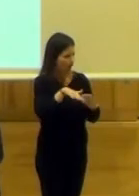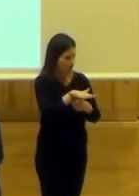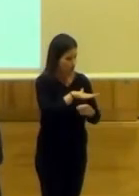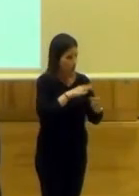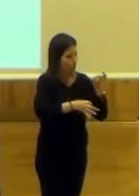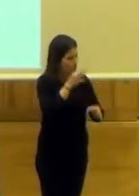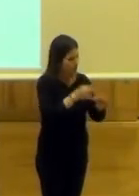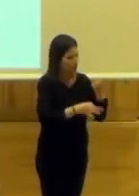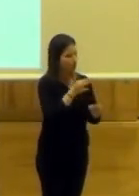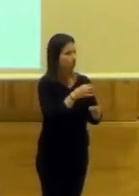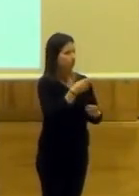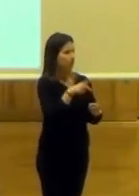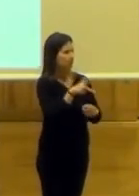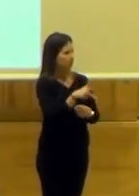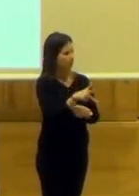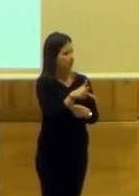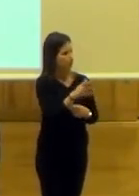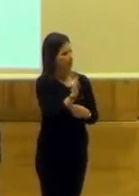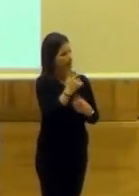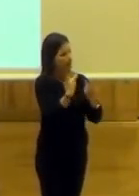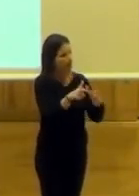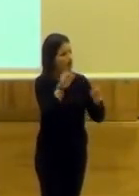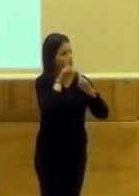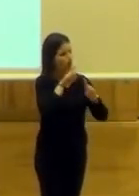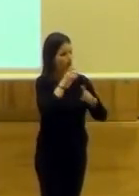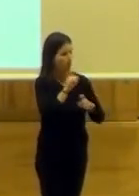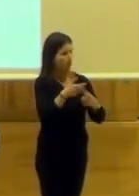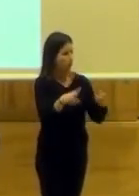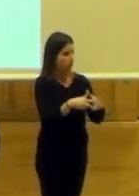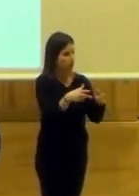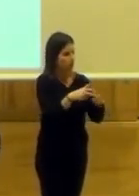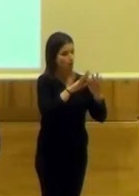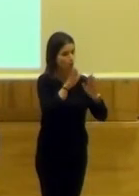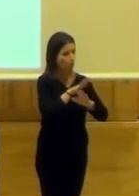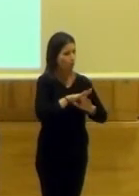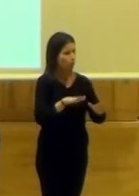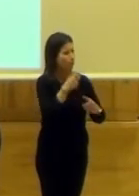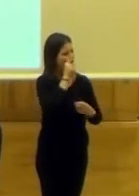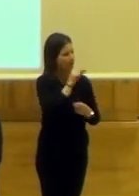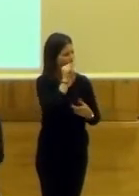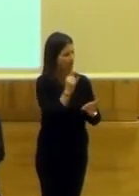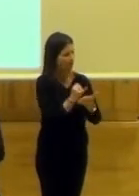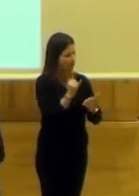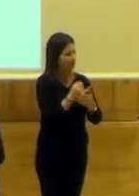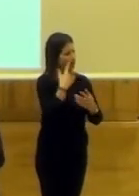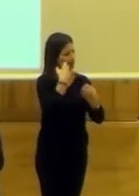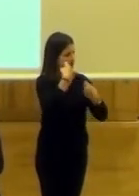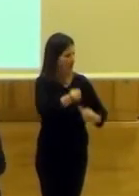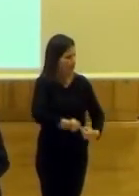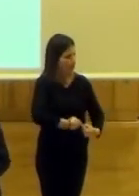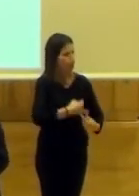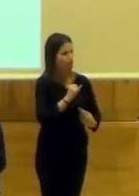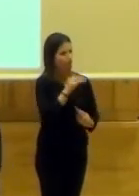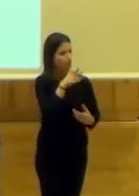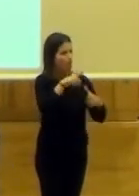ciencias jurídicas, de derecho y un área de educación y sociedad, y finalmente las ciencias experimentales y de la salud, presenta a través